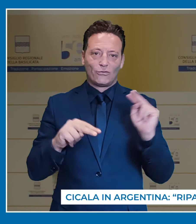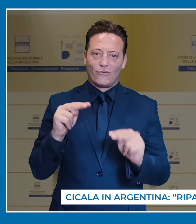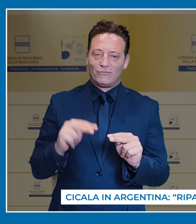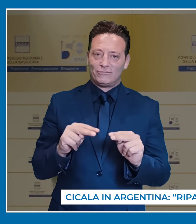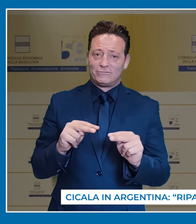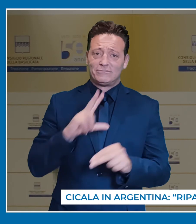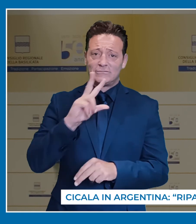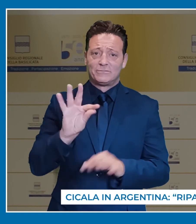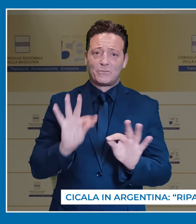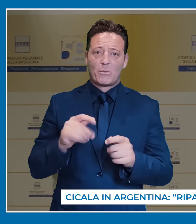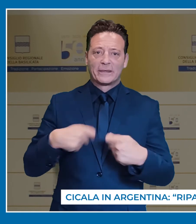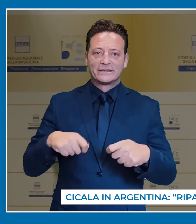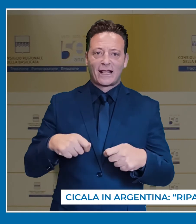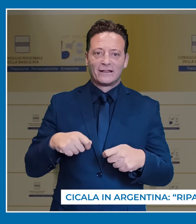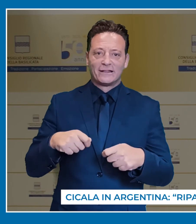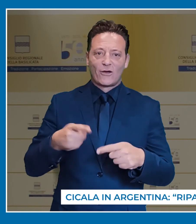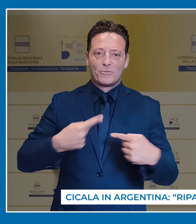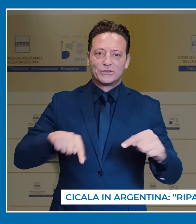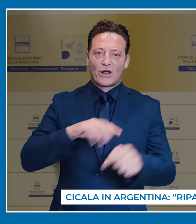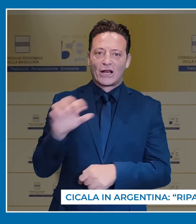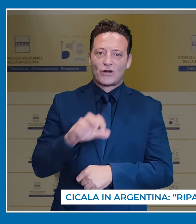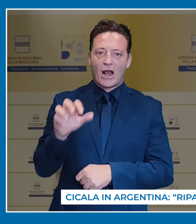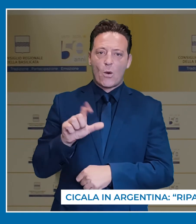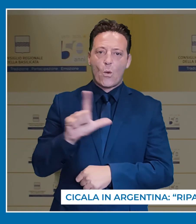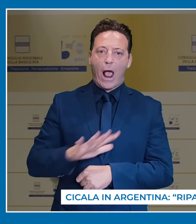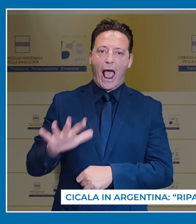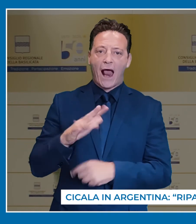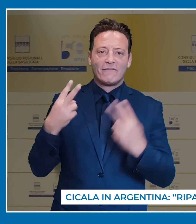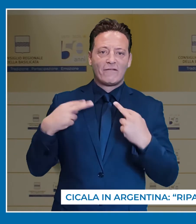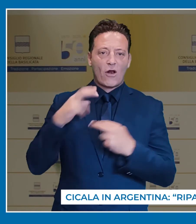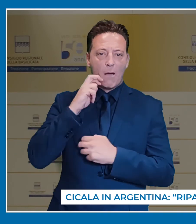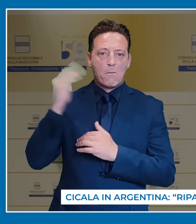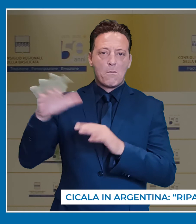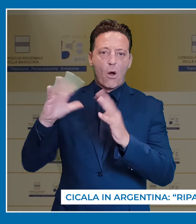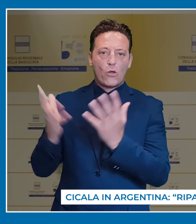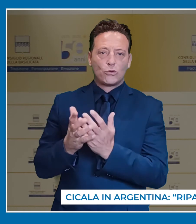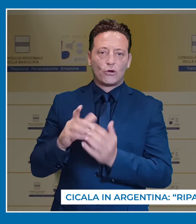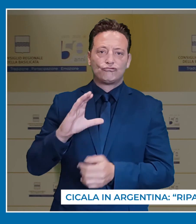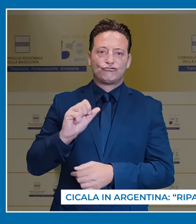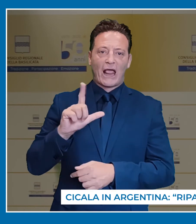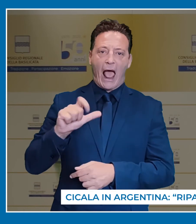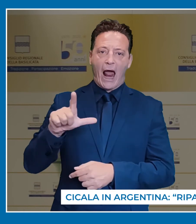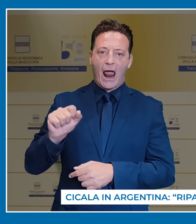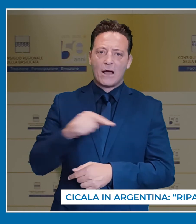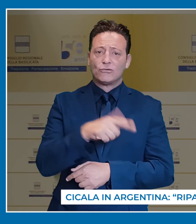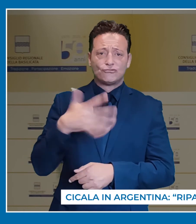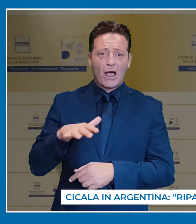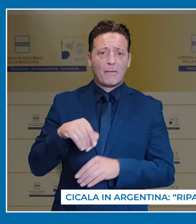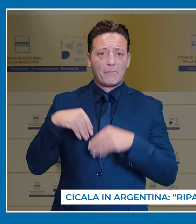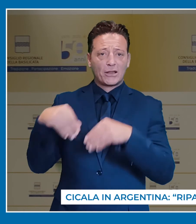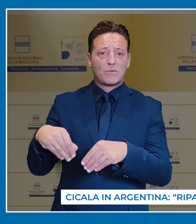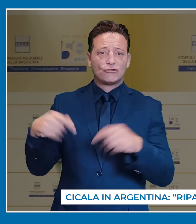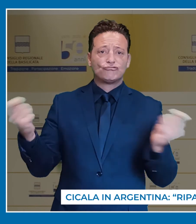nel mondo. Lo ha detto il Presidente della Commissione regionale Lucane nel mondo, Cicala, che ha